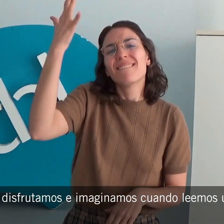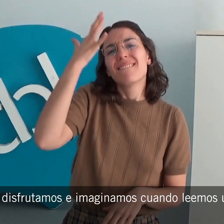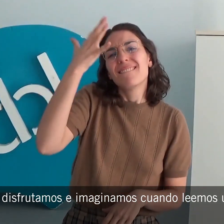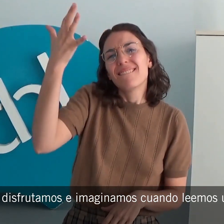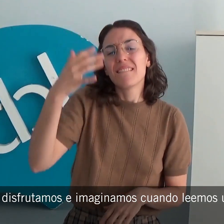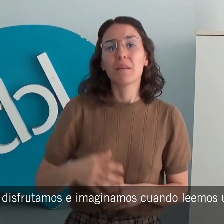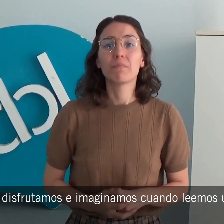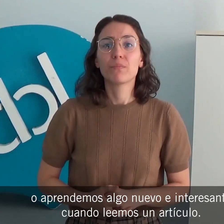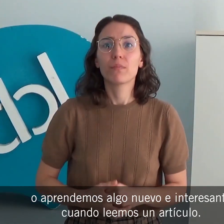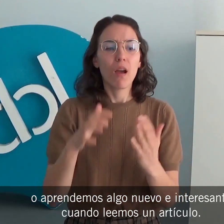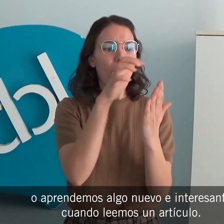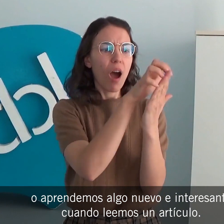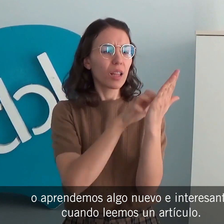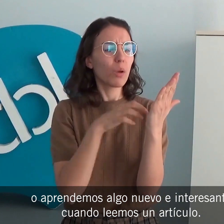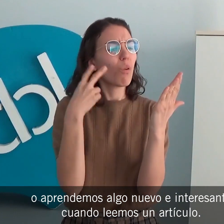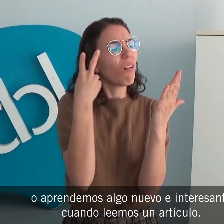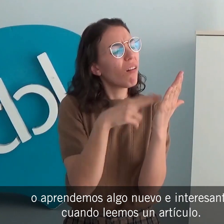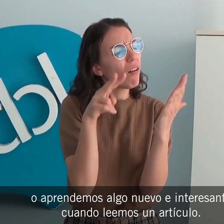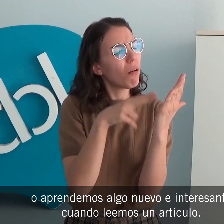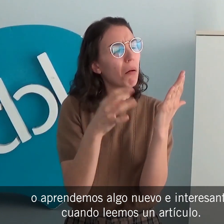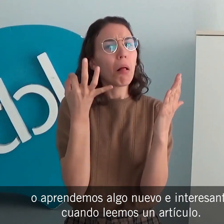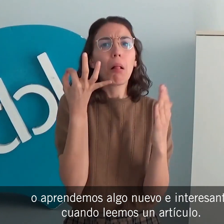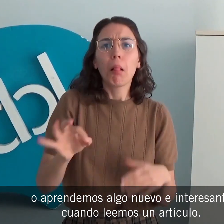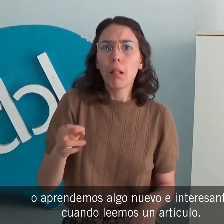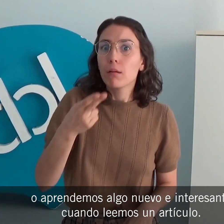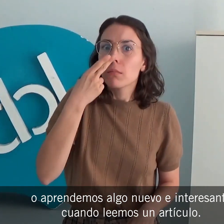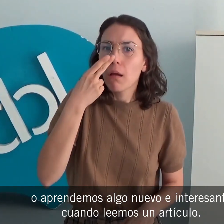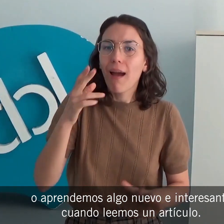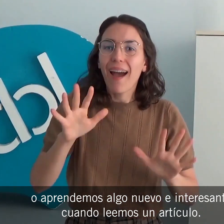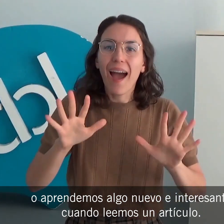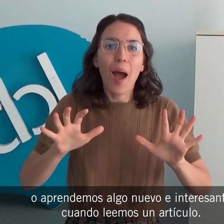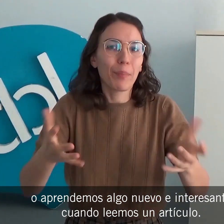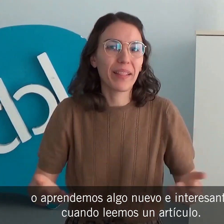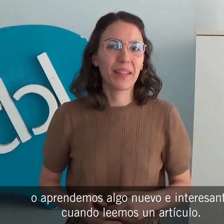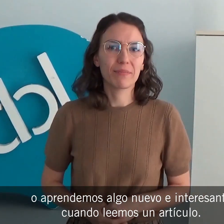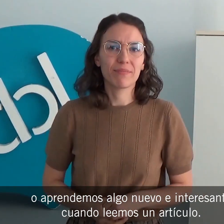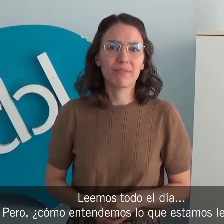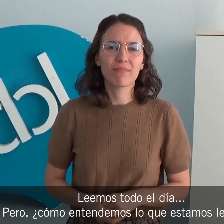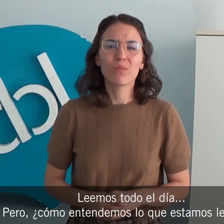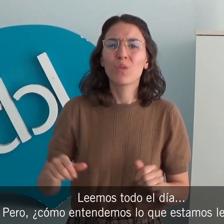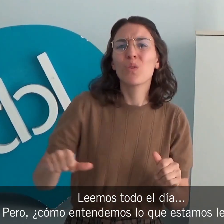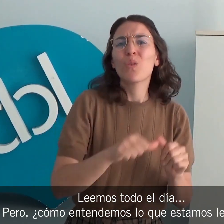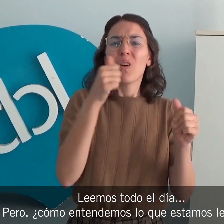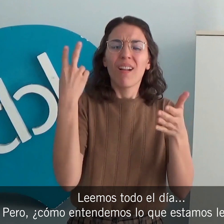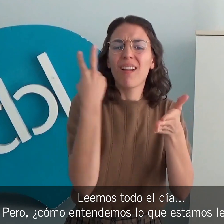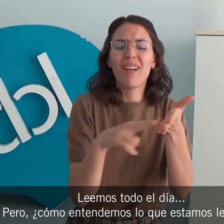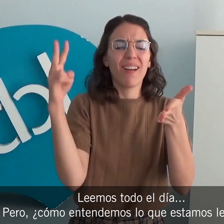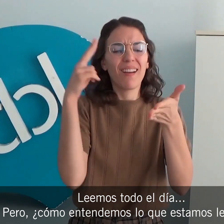libro. O aprendemos algo nuevo e interesante cuando leemos un artículo. Todo el día leemos y